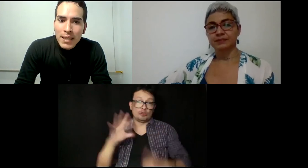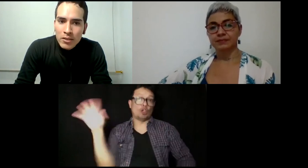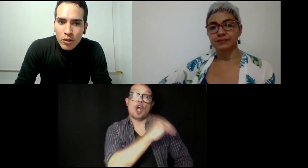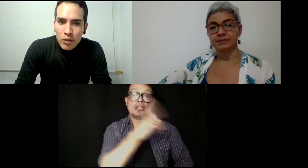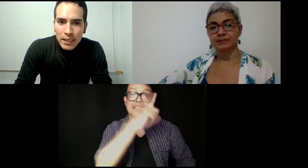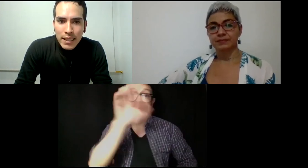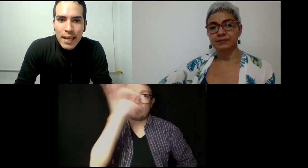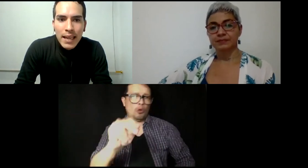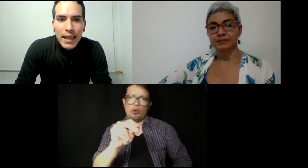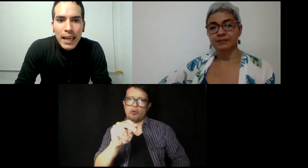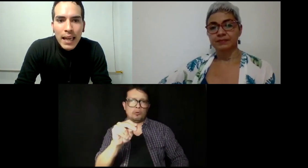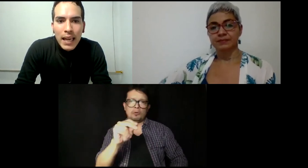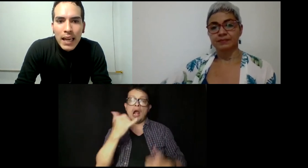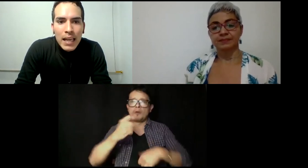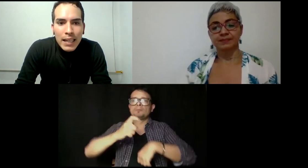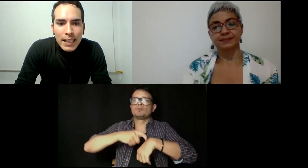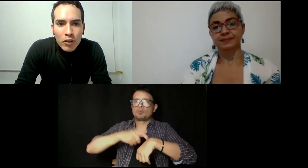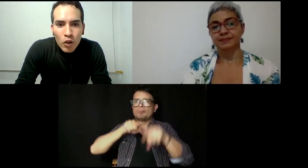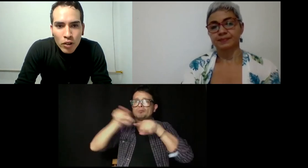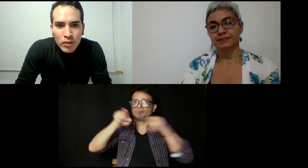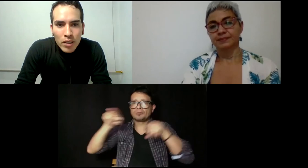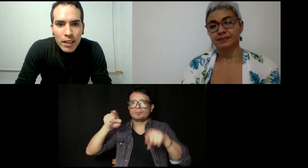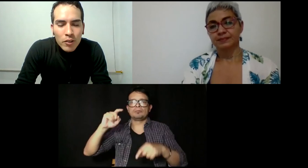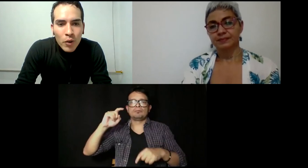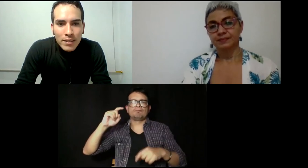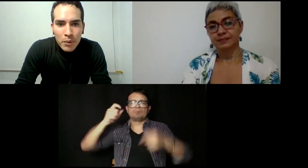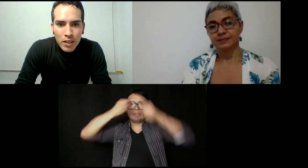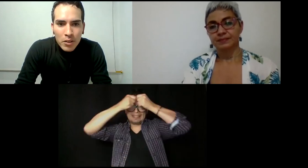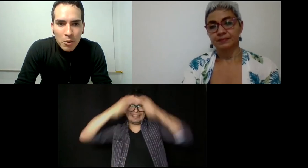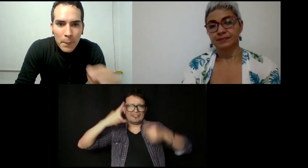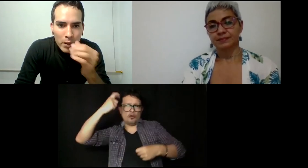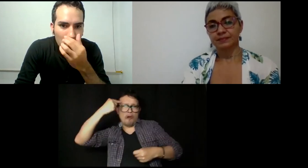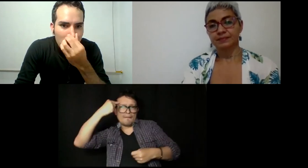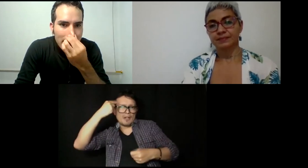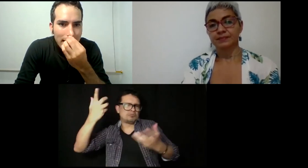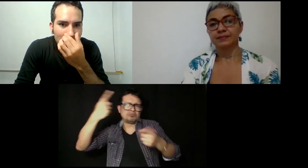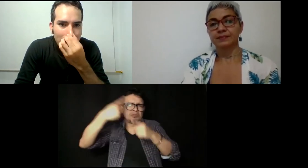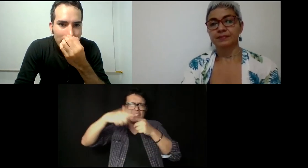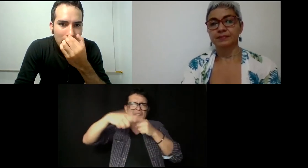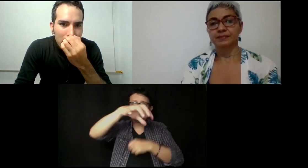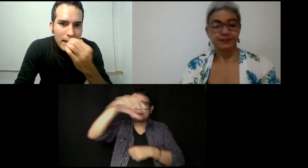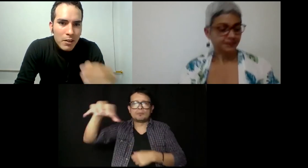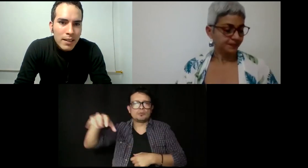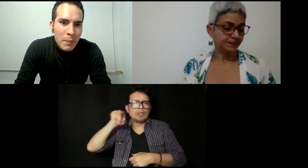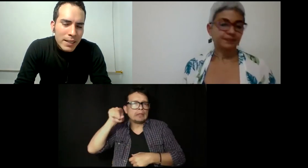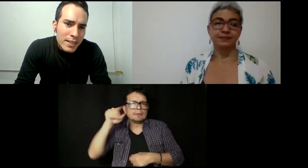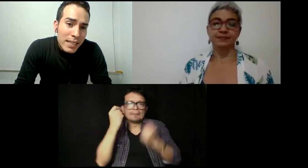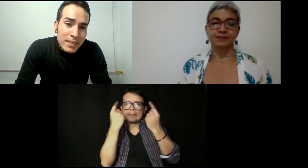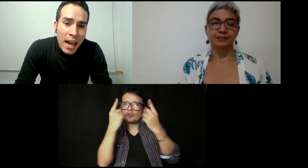cosas. Entonces, que todos, no el 100%, pero dependencias del Estado,